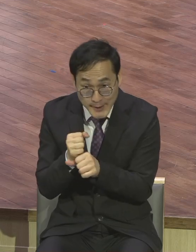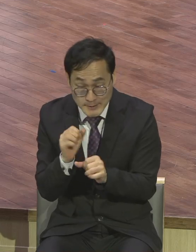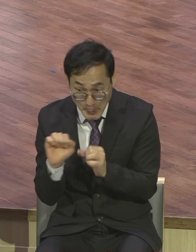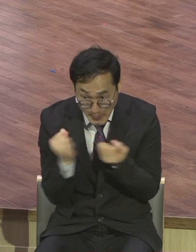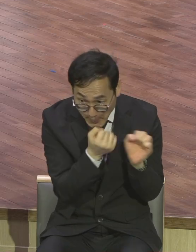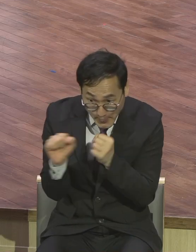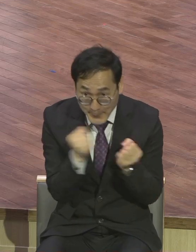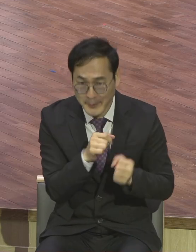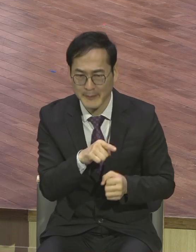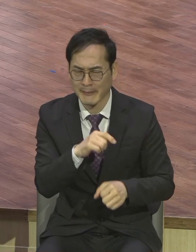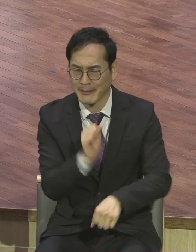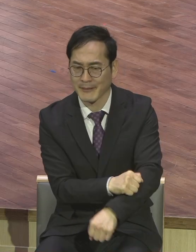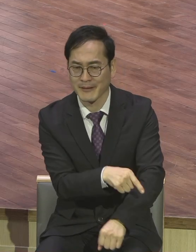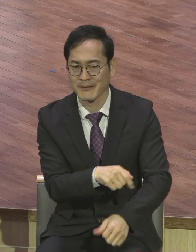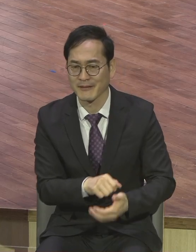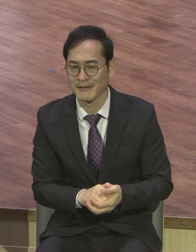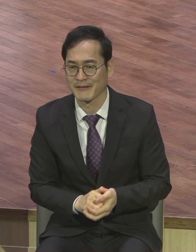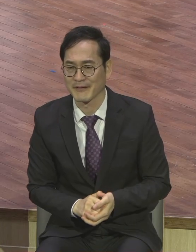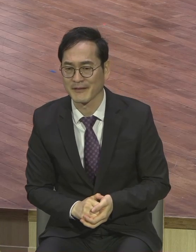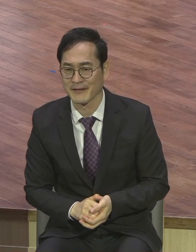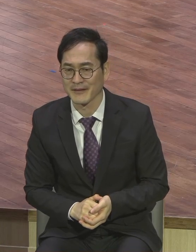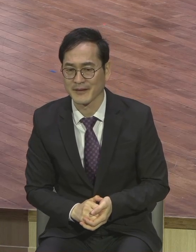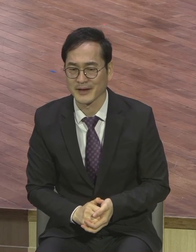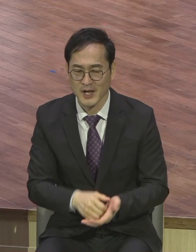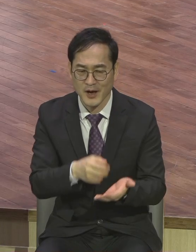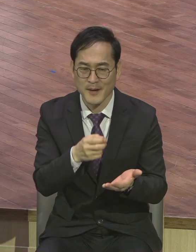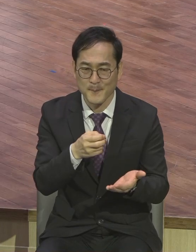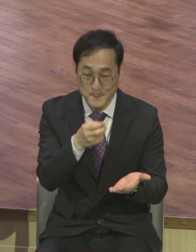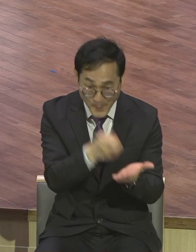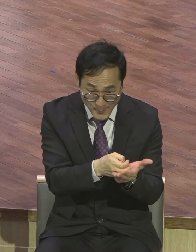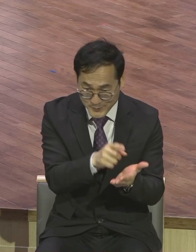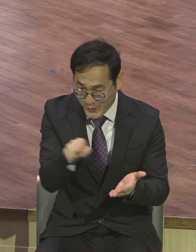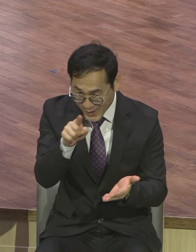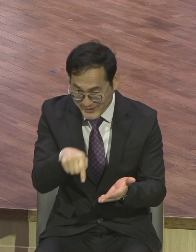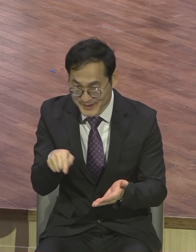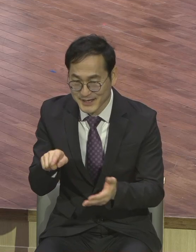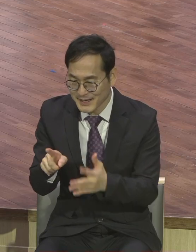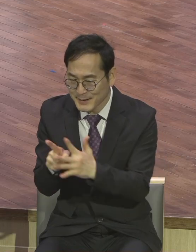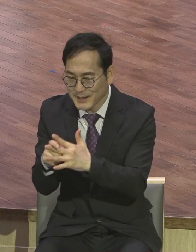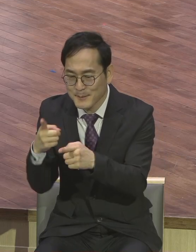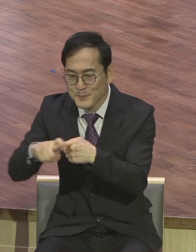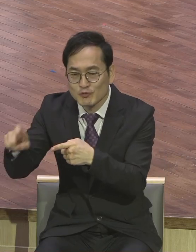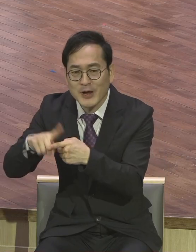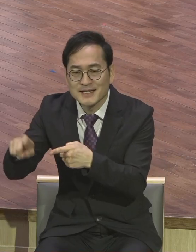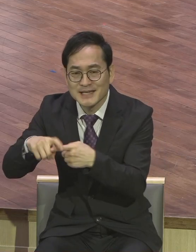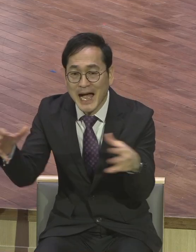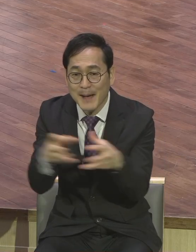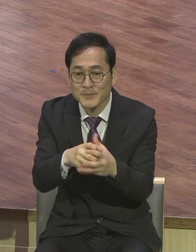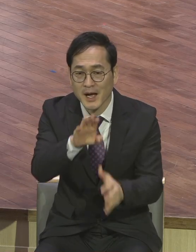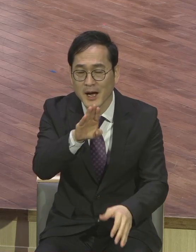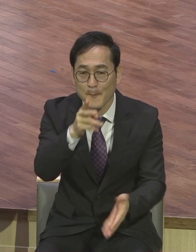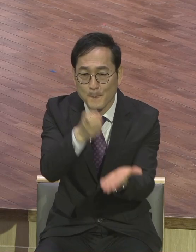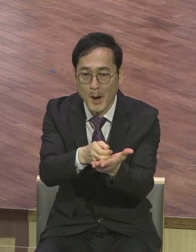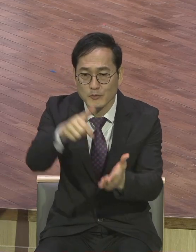미꾸라이처럼 잘 빠져나간다 라고 해서 법꾸라지라고 그러죠. 잘 빠져나가니까